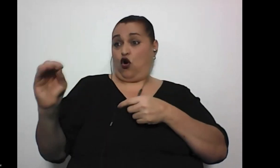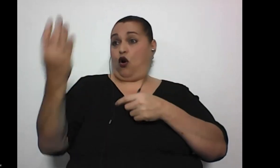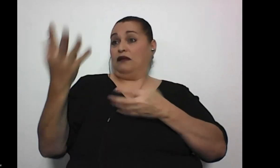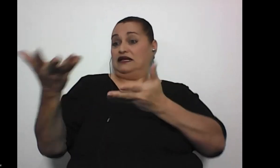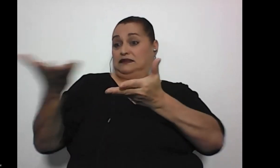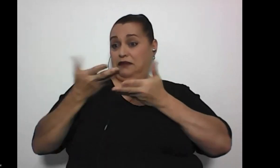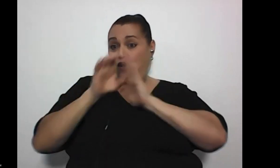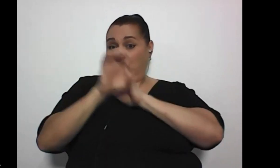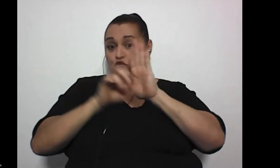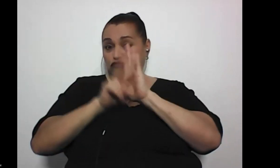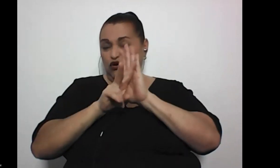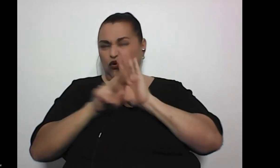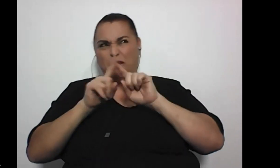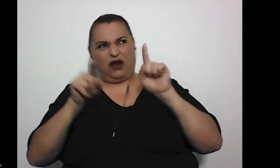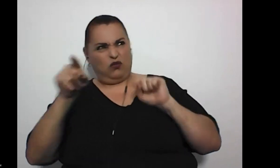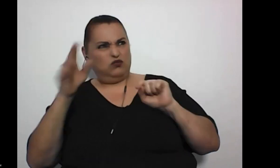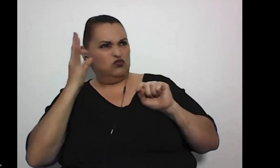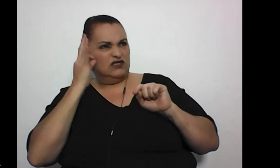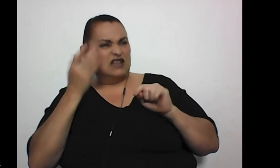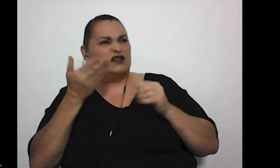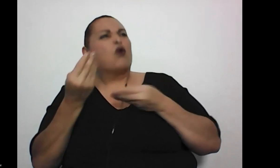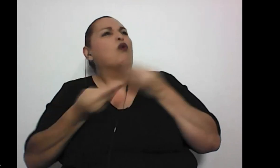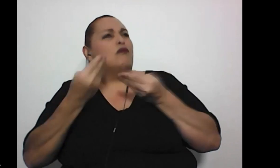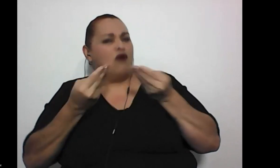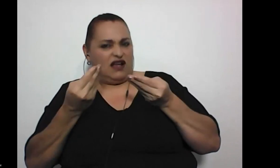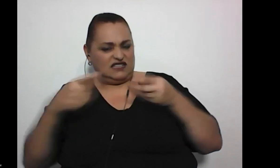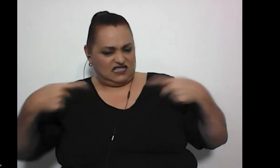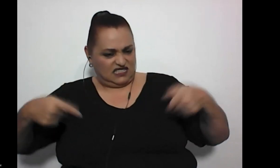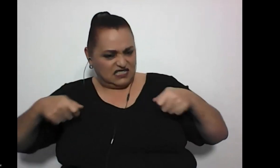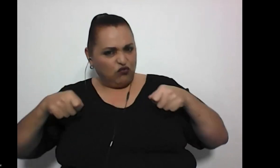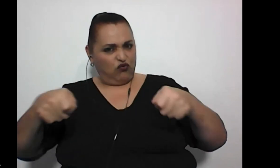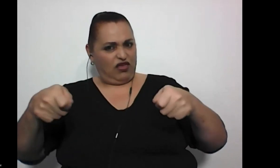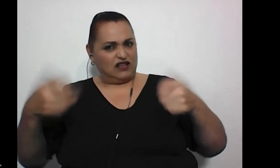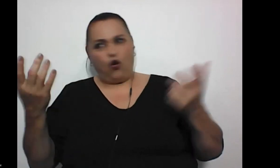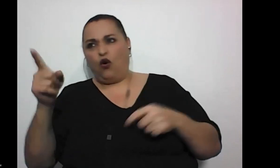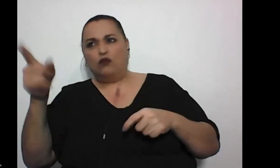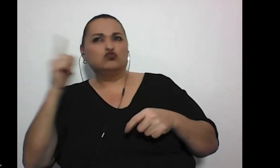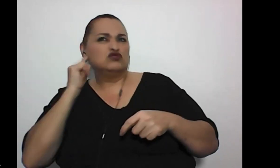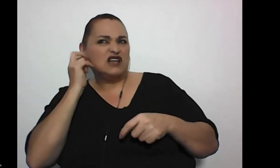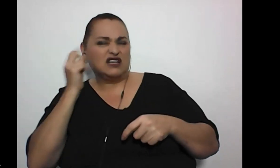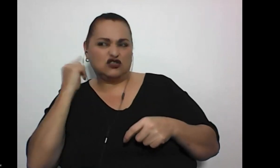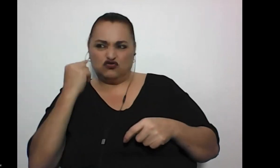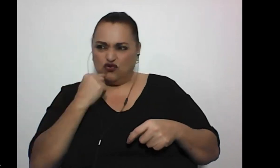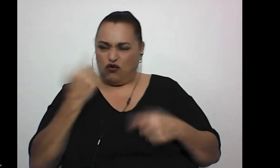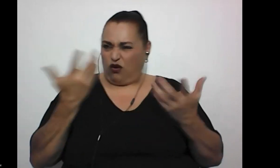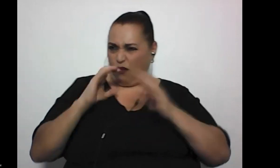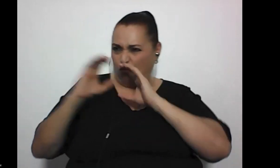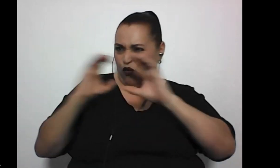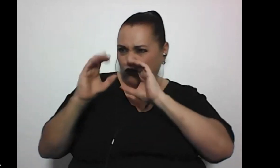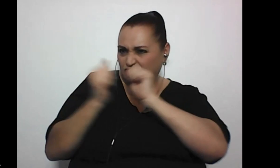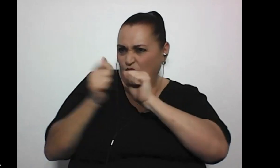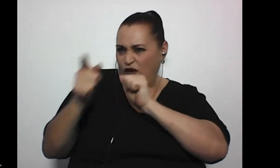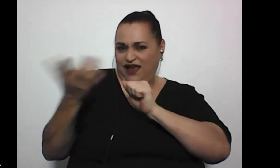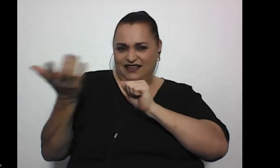decimos, pero ¿cómo va a ser esta criatura con esas sillas ruedas? O esta muchacha sorda, ¿cómo vamos a hacer para comunicarnos con ella?